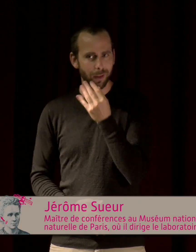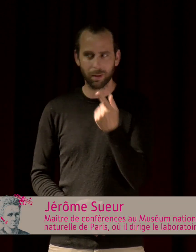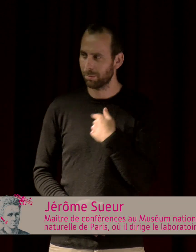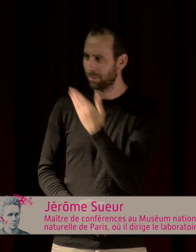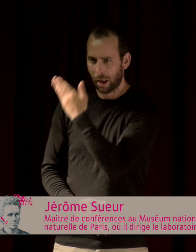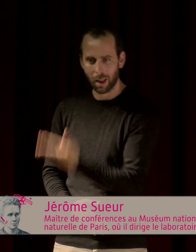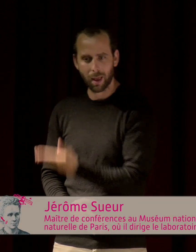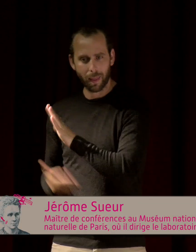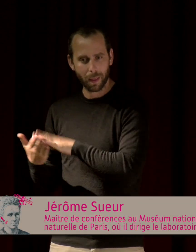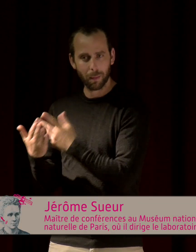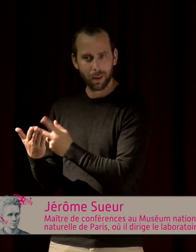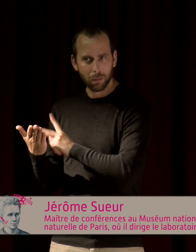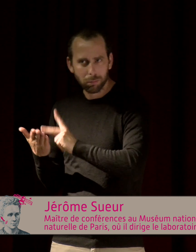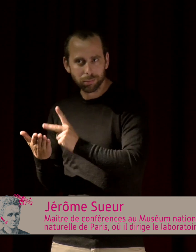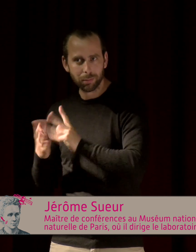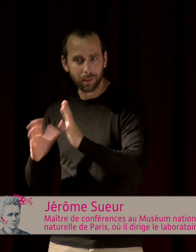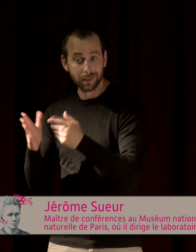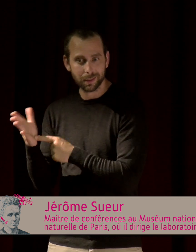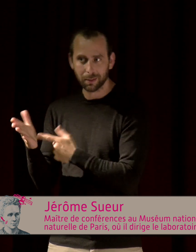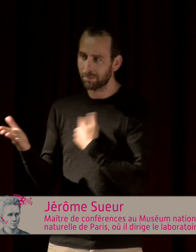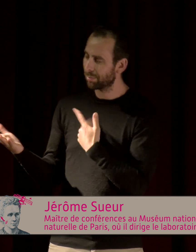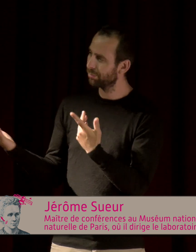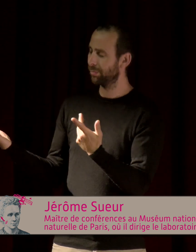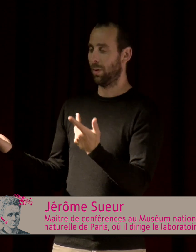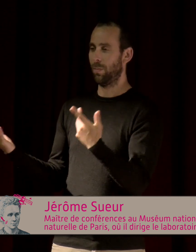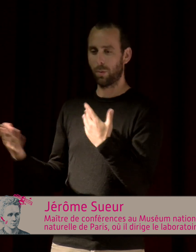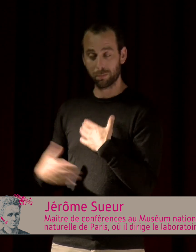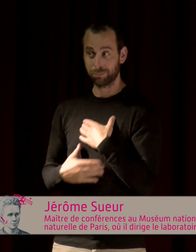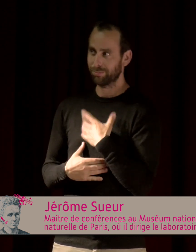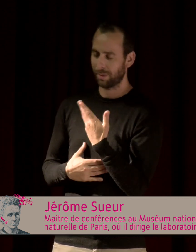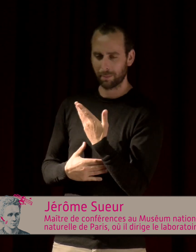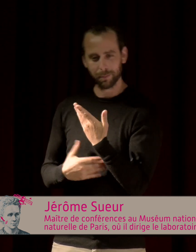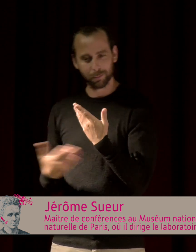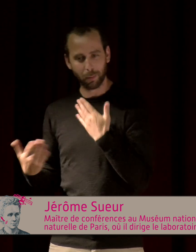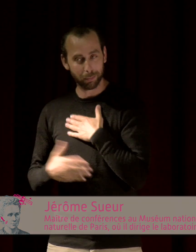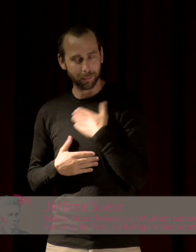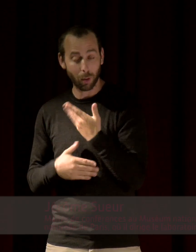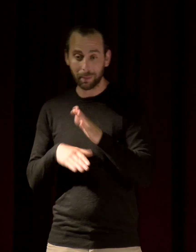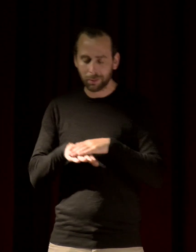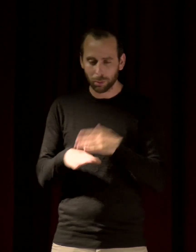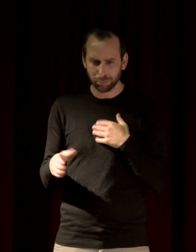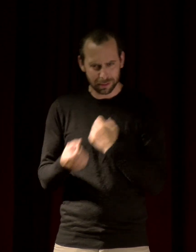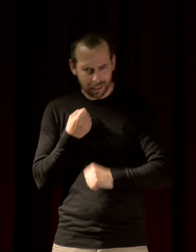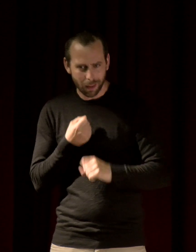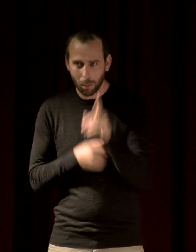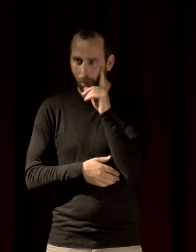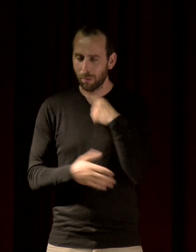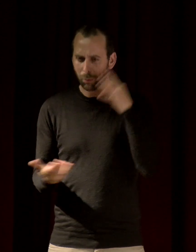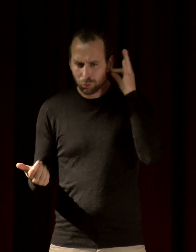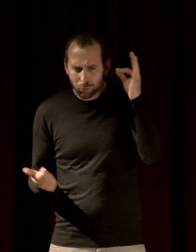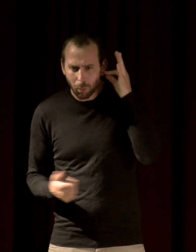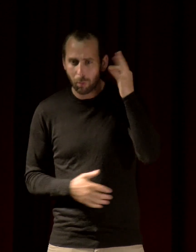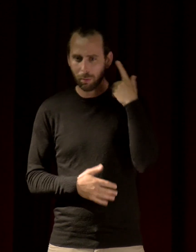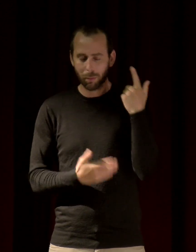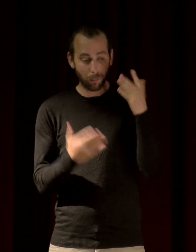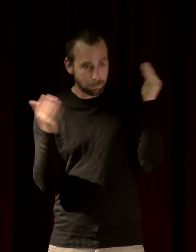fois un peu gêné parce que je ne vais parler que son et audition. Et notamment quand j'ai écrit ce livre, je me suis posé plusieurs fois